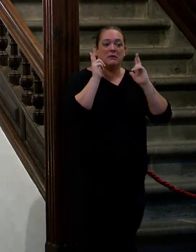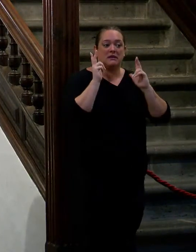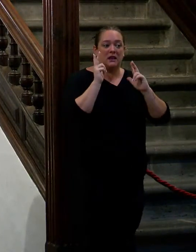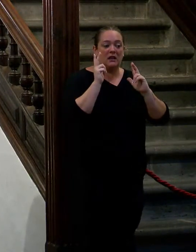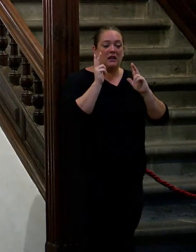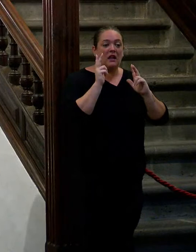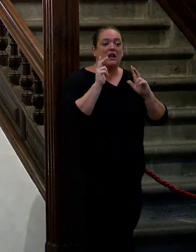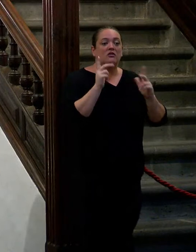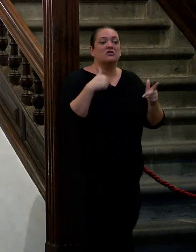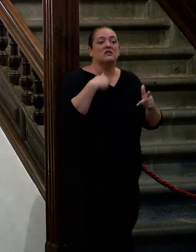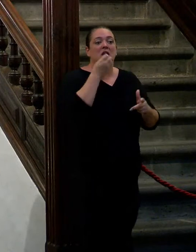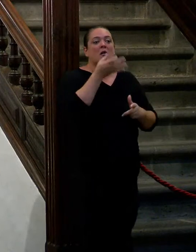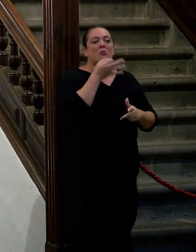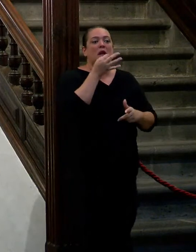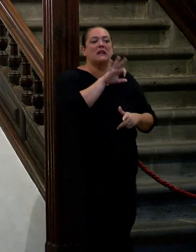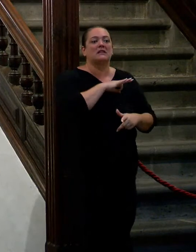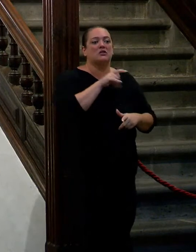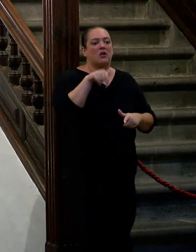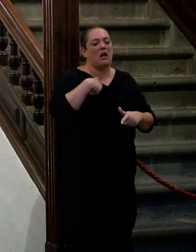señora adiós que dais